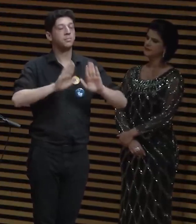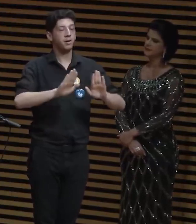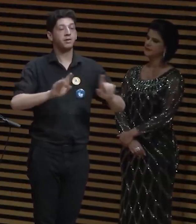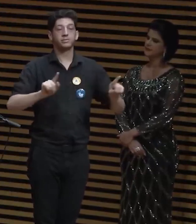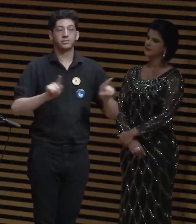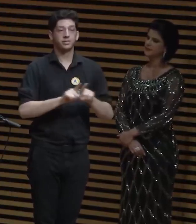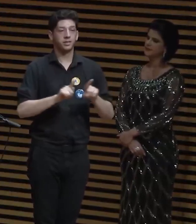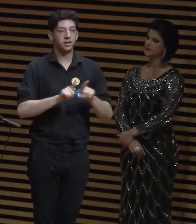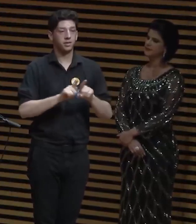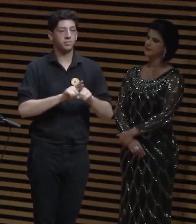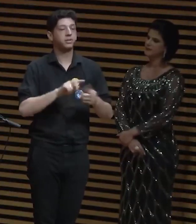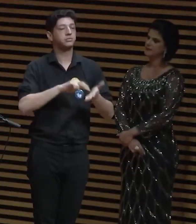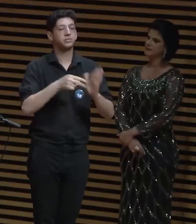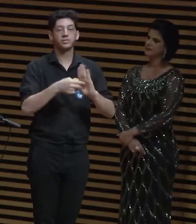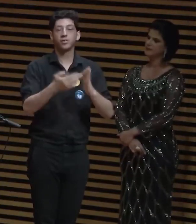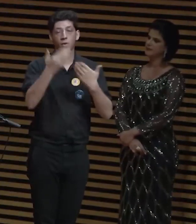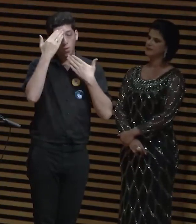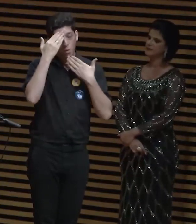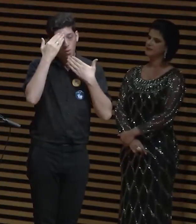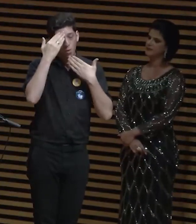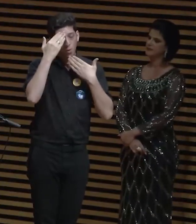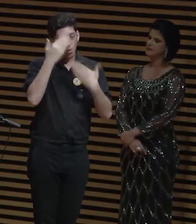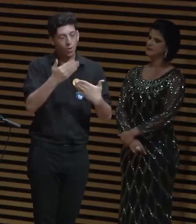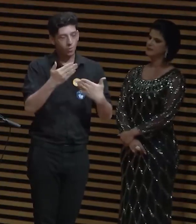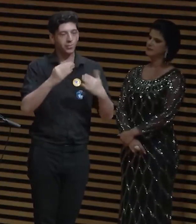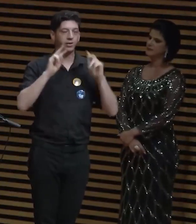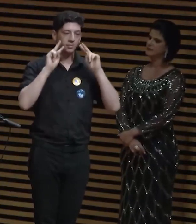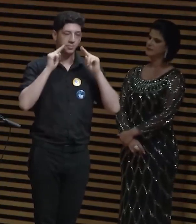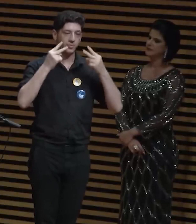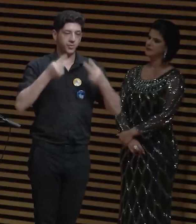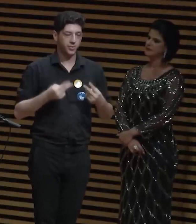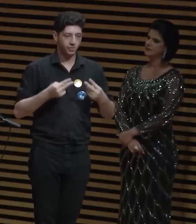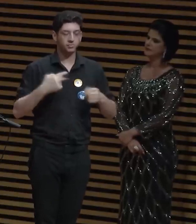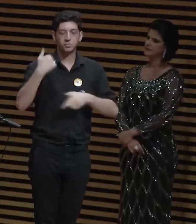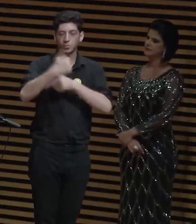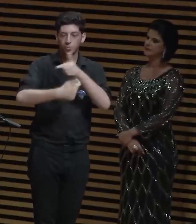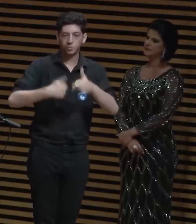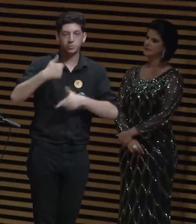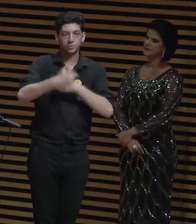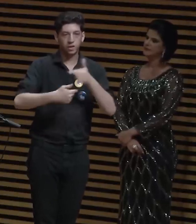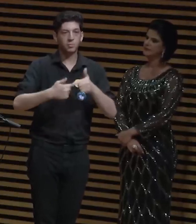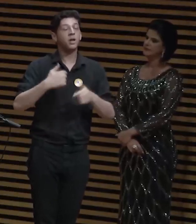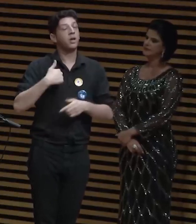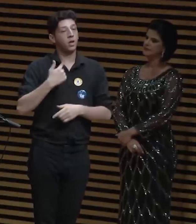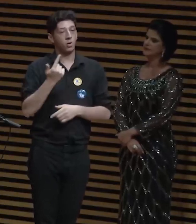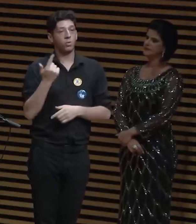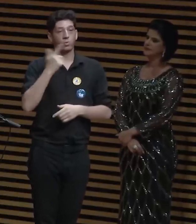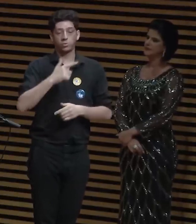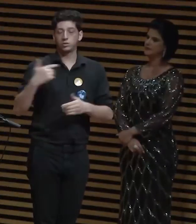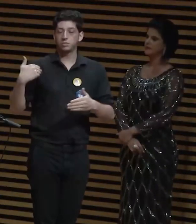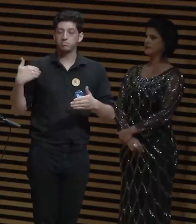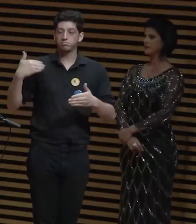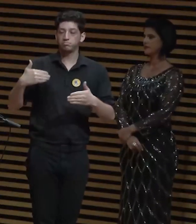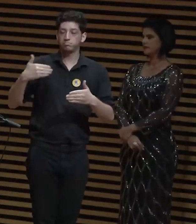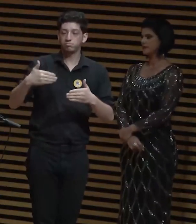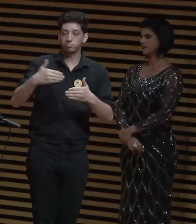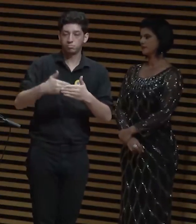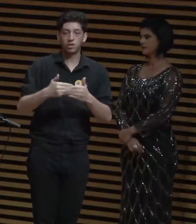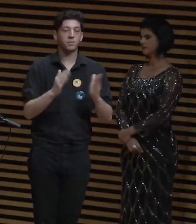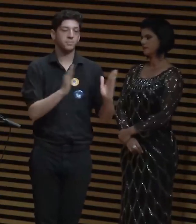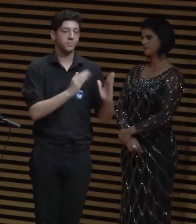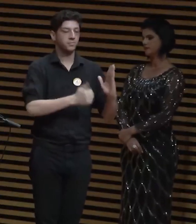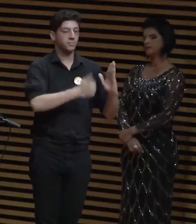mas também de gratidão pelo reconhecimento do trabalho que realizamos neste